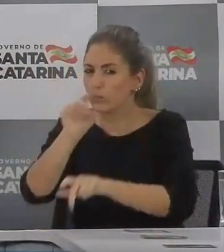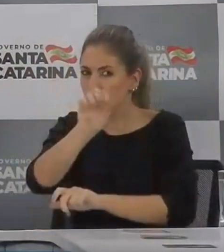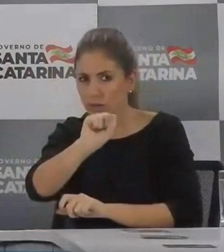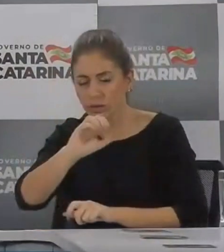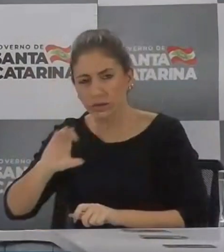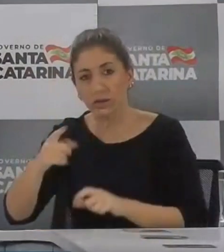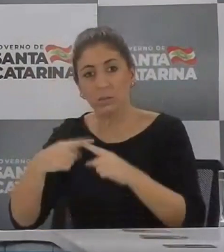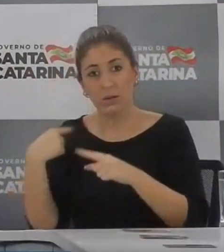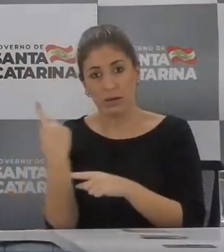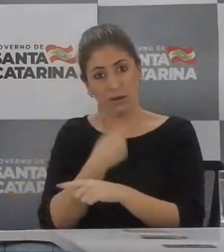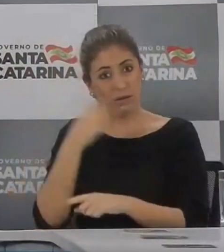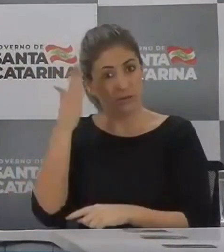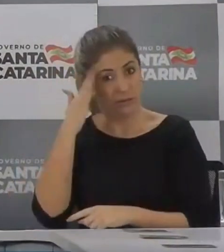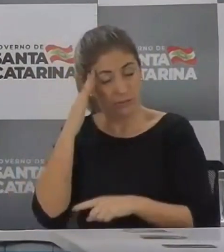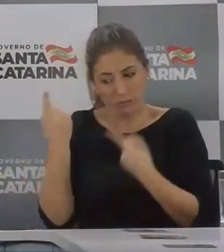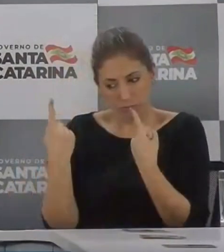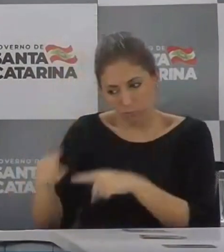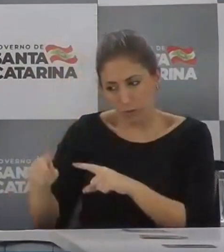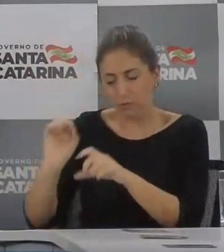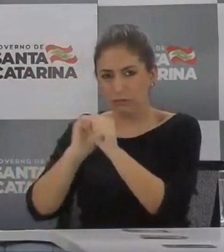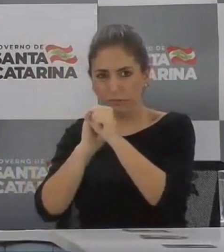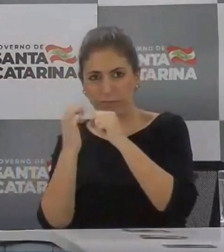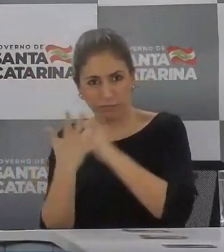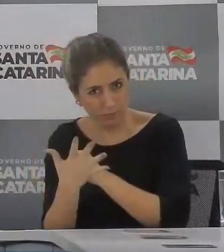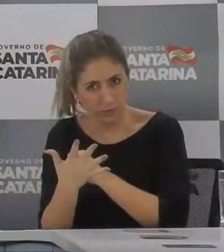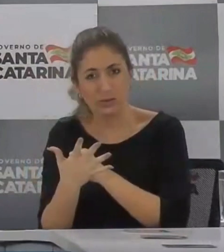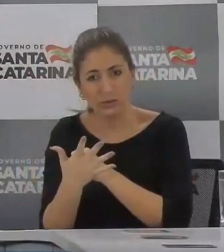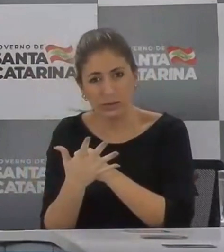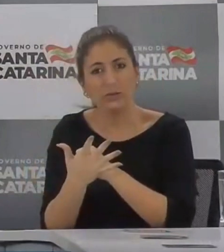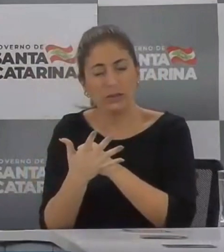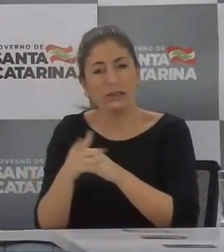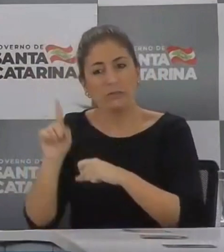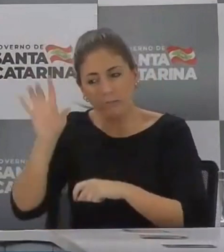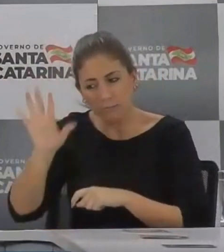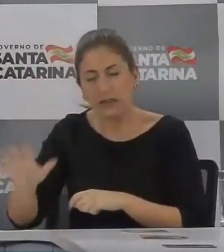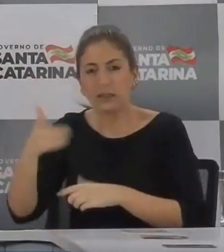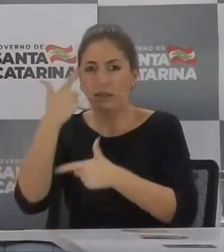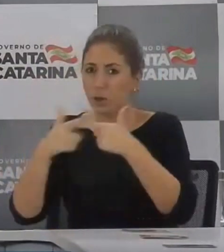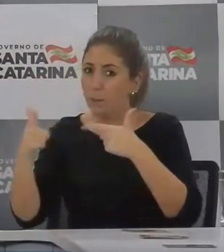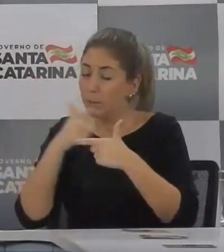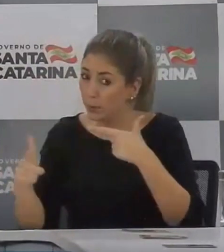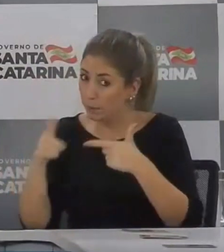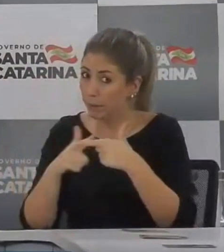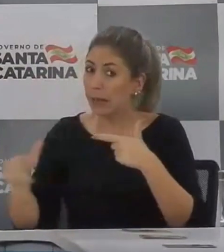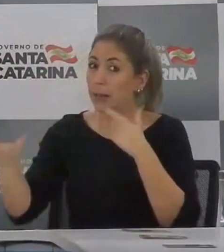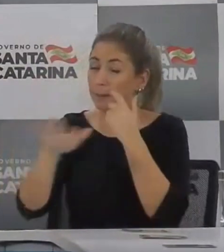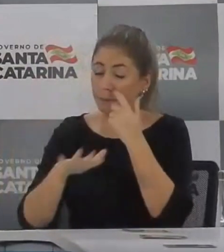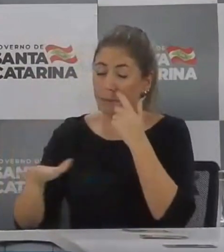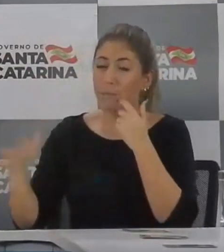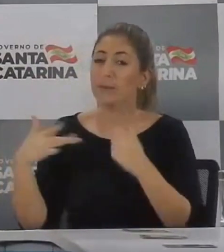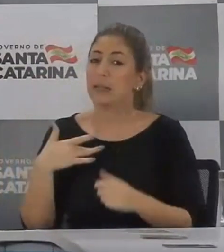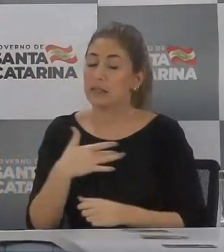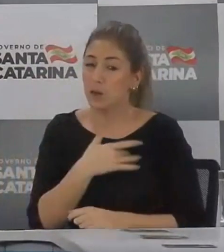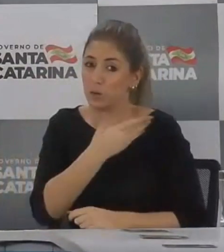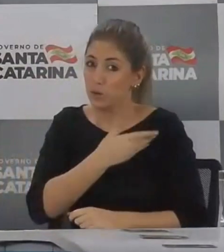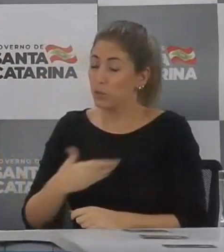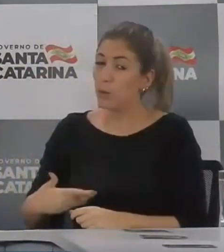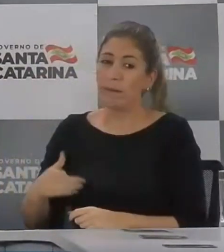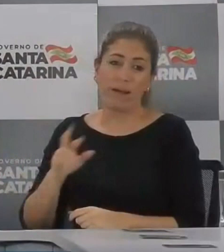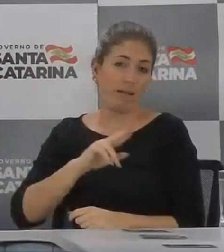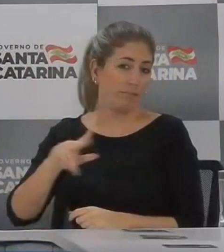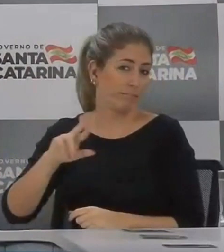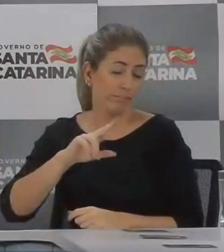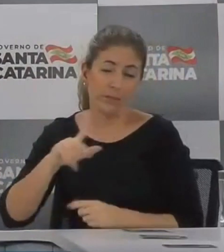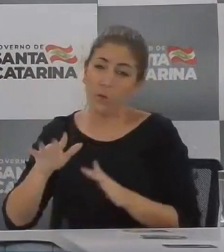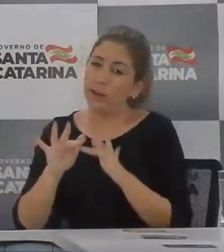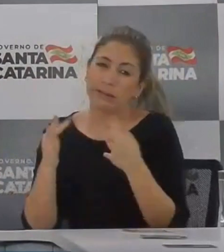enfrentamento ao coronavírus, que esse problema de saúde pública não é um problema simples, não é um